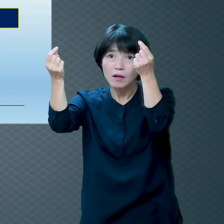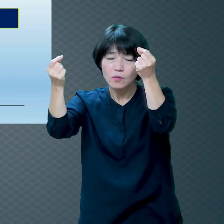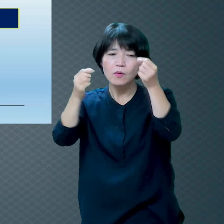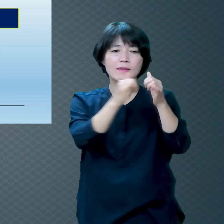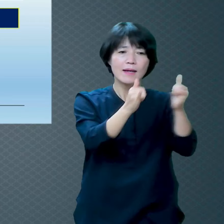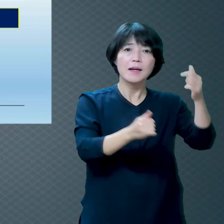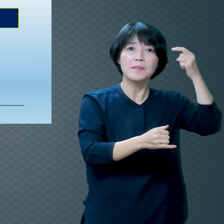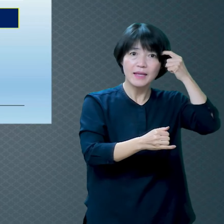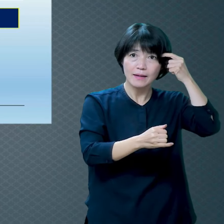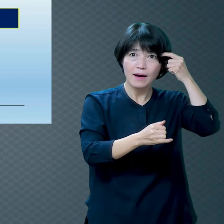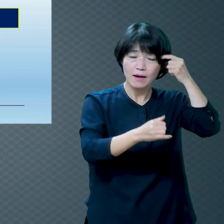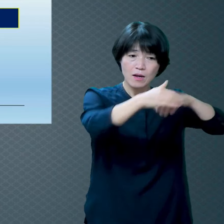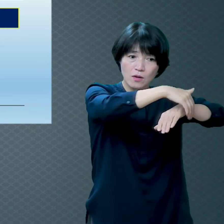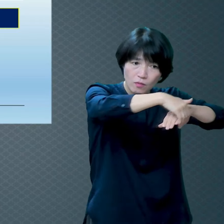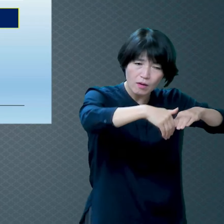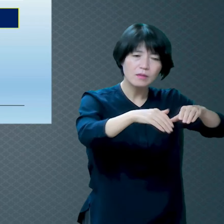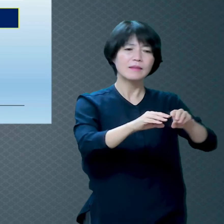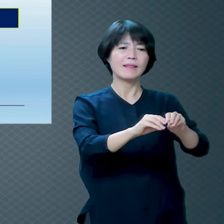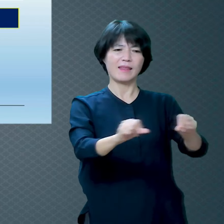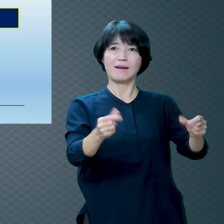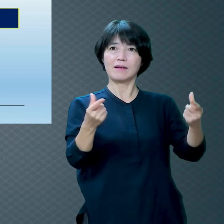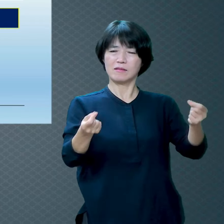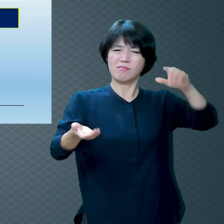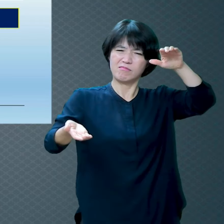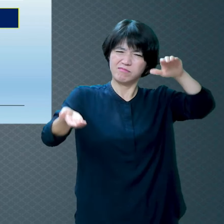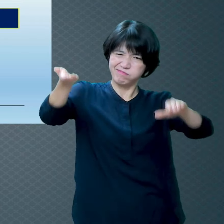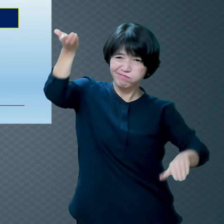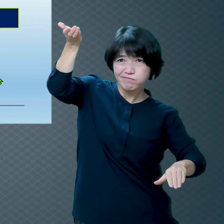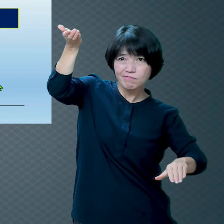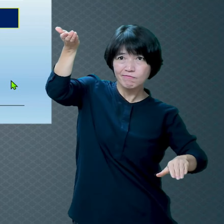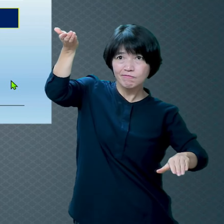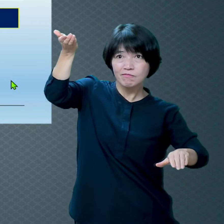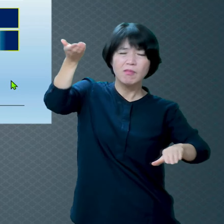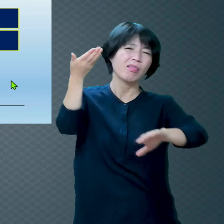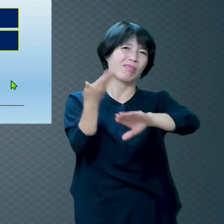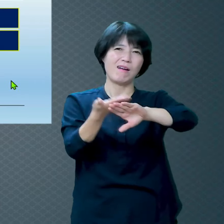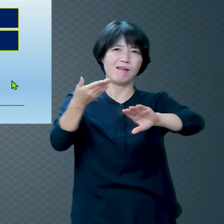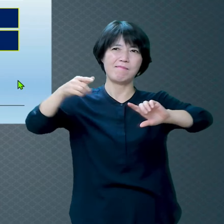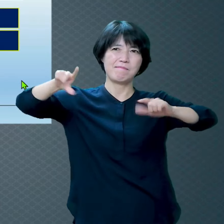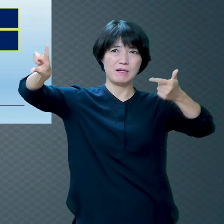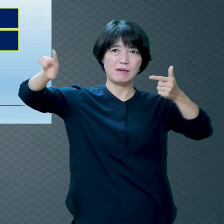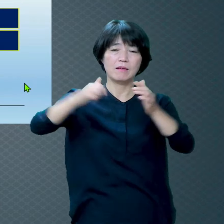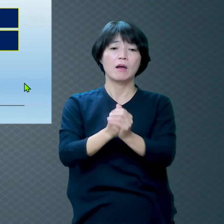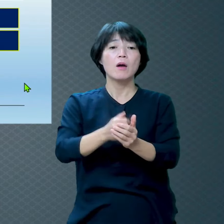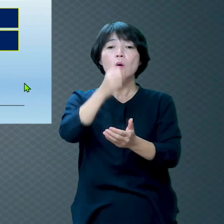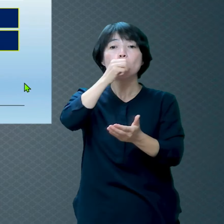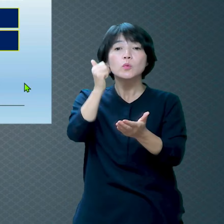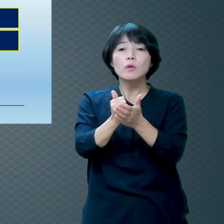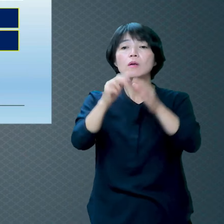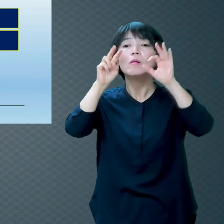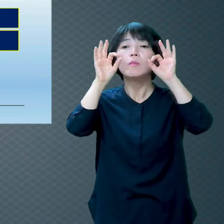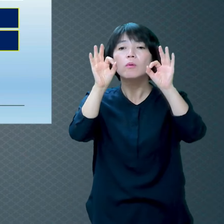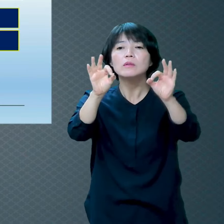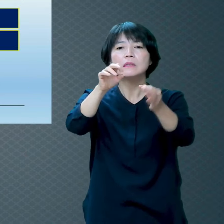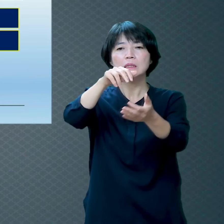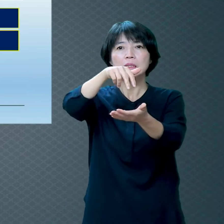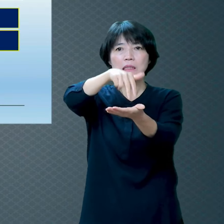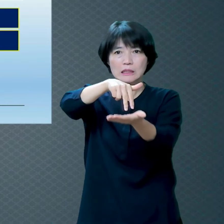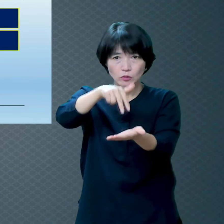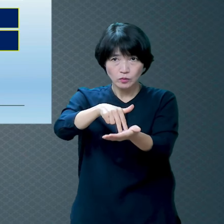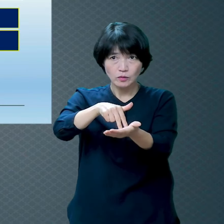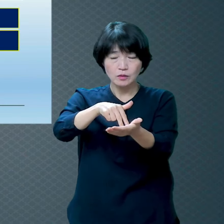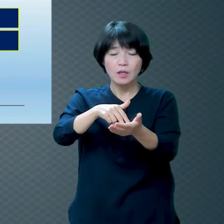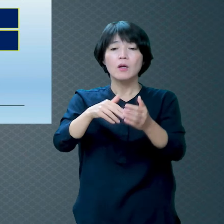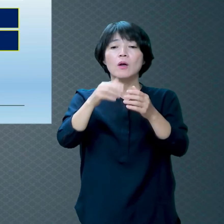생각과 길은 땅입니다 달라요 죄를 바라보는 기준이 다릅니다 죄를